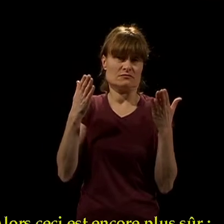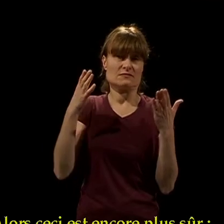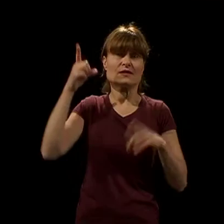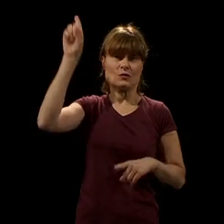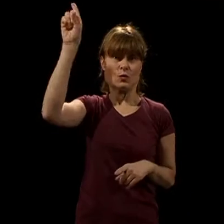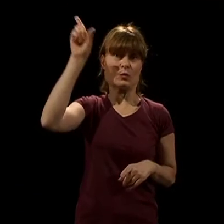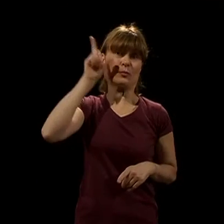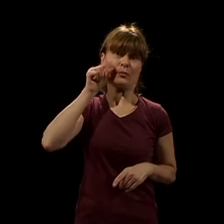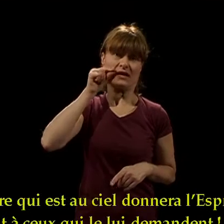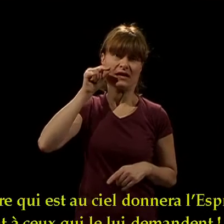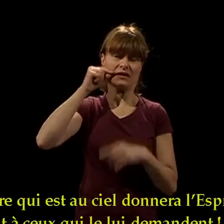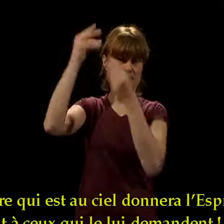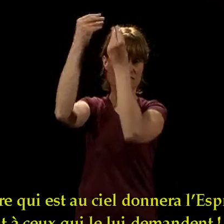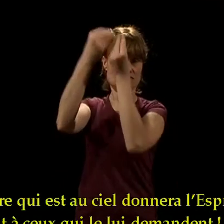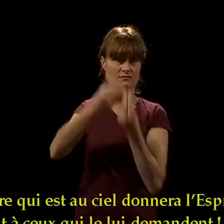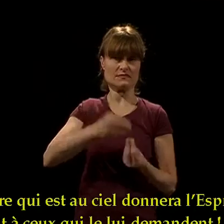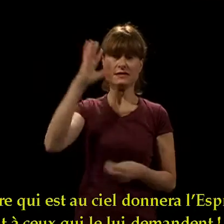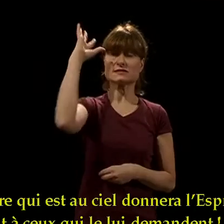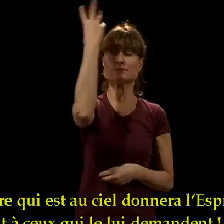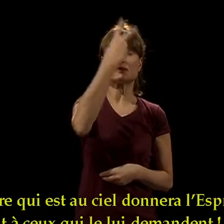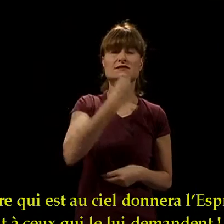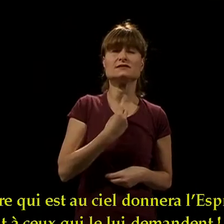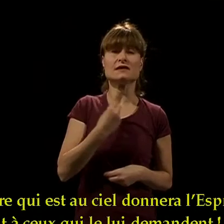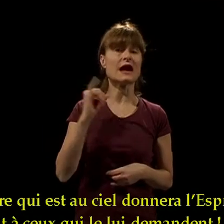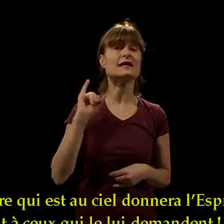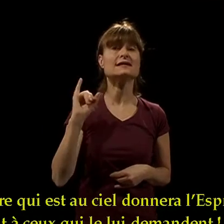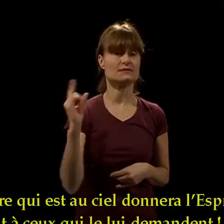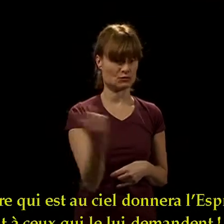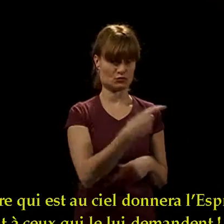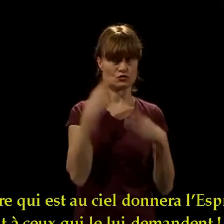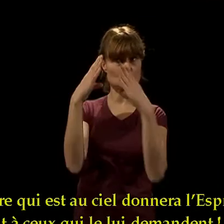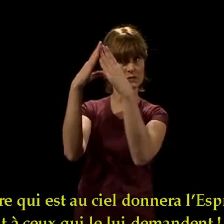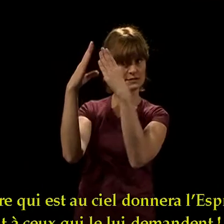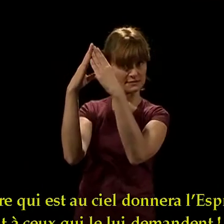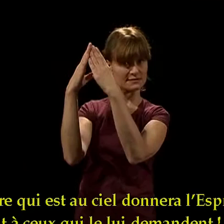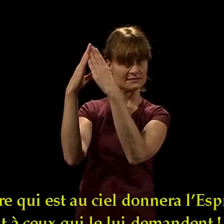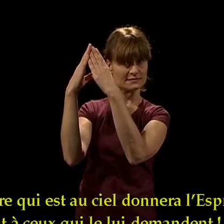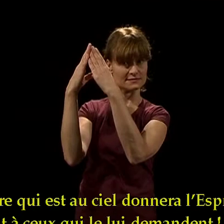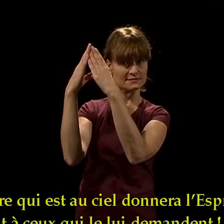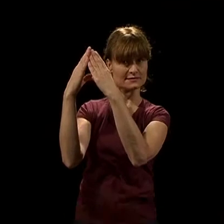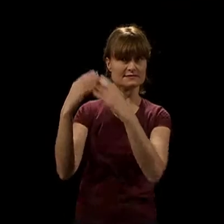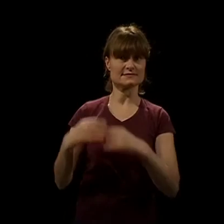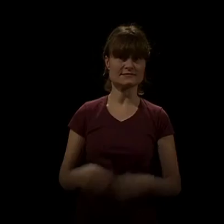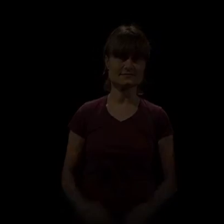plus sûr. Le père qui est au ciel donnera l'Esprit-Saint à ceux qui le lui demandent.